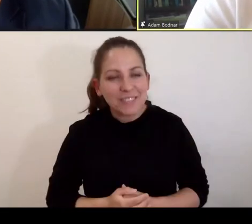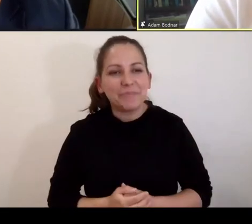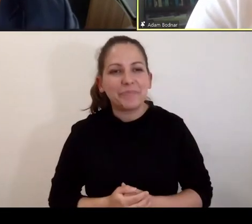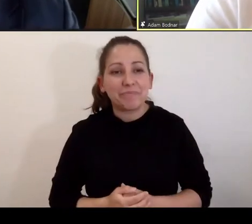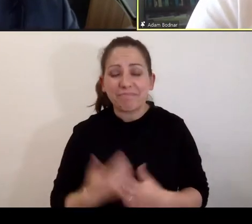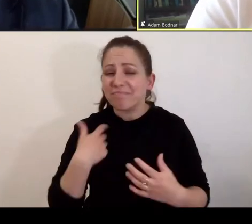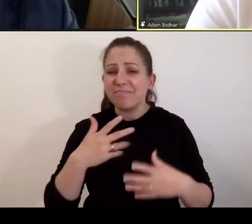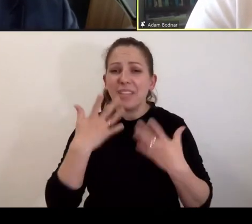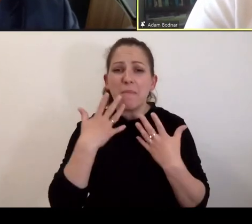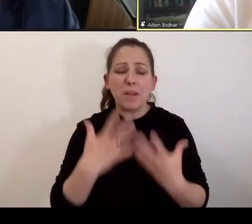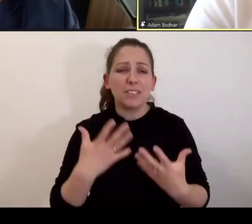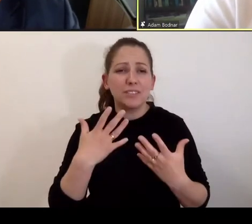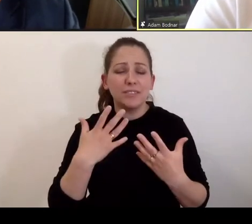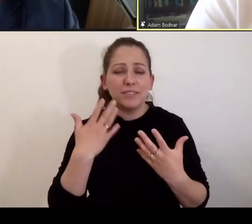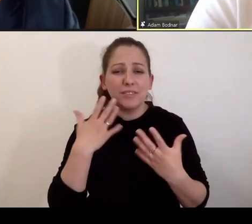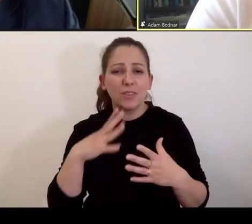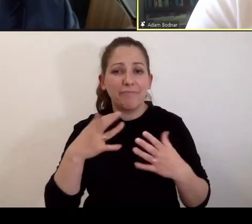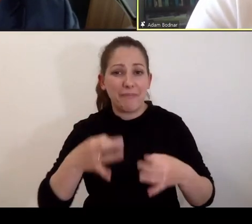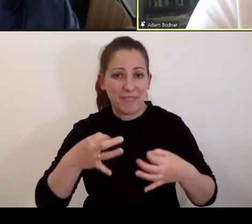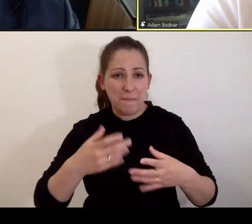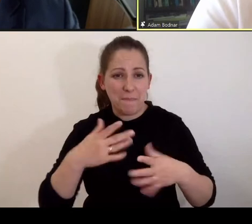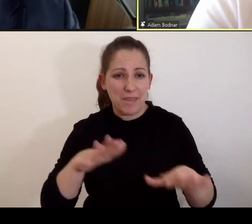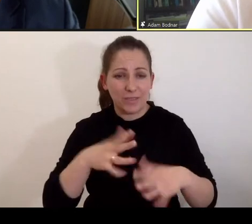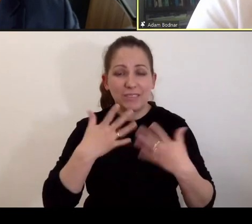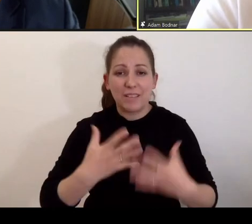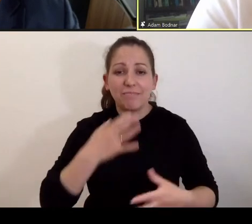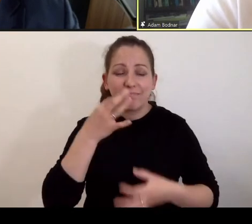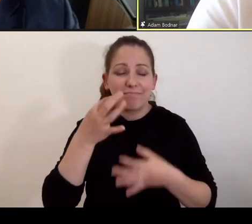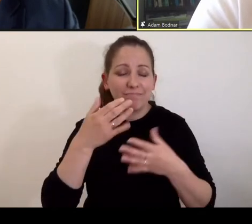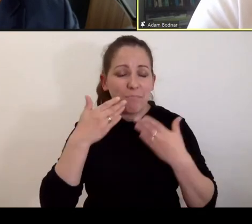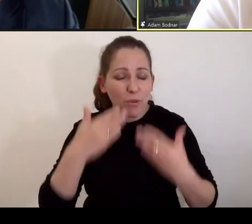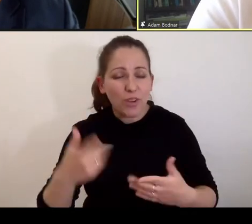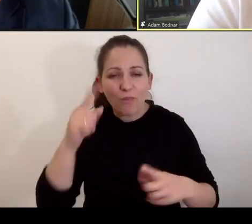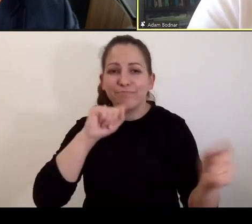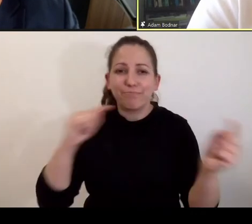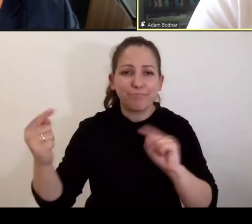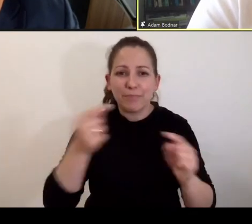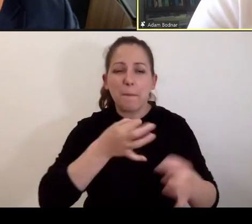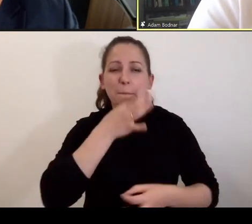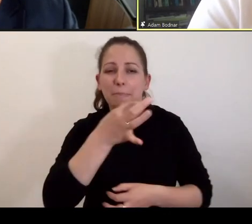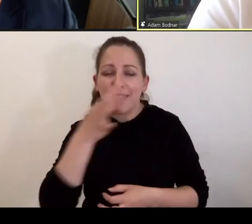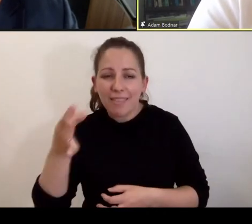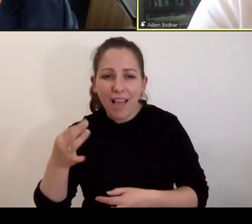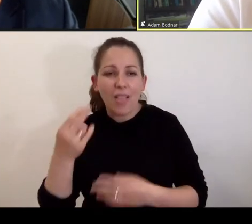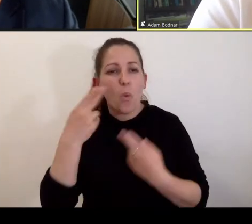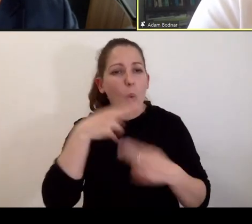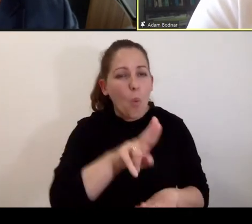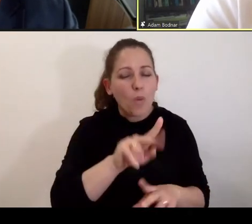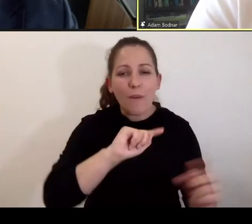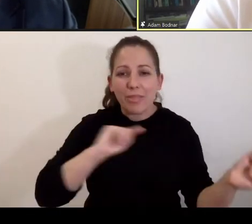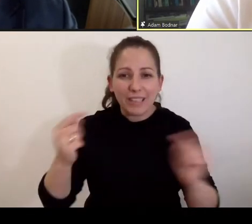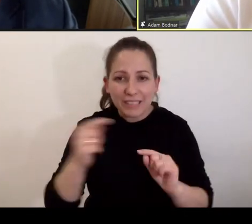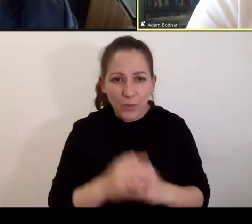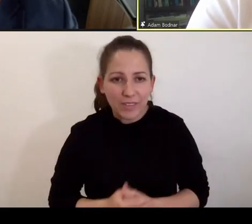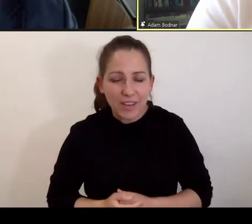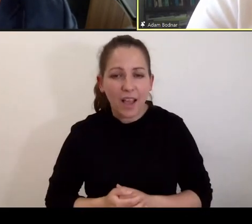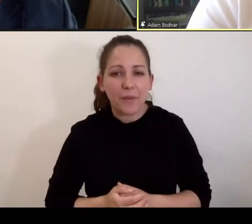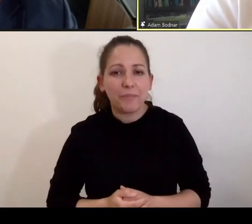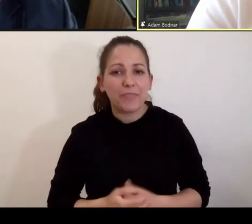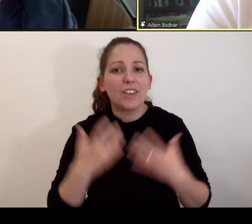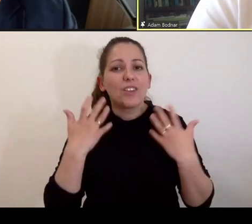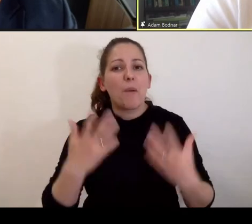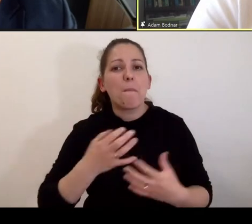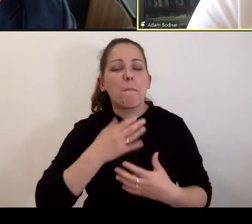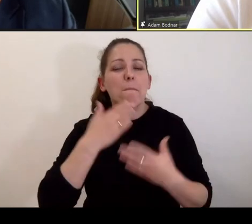chciałbym bardzo serdecznie w tym miejscu podziękować wszystkim panelistom i panelistkom za pytania, za udział w dyskusji. Chciałbym